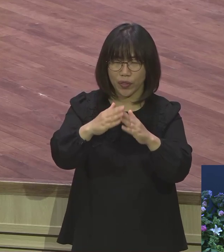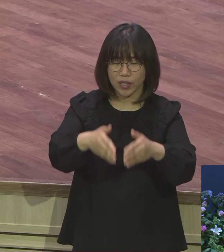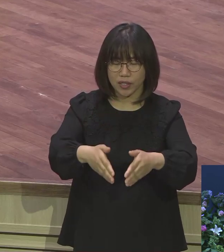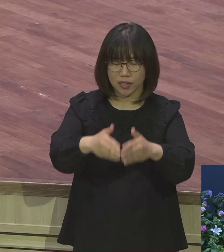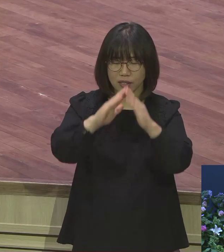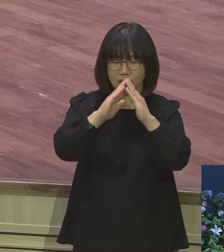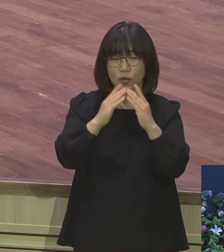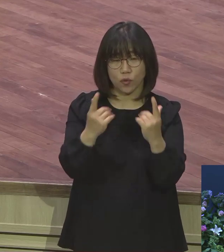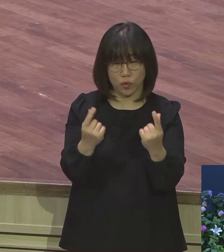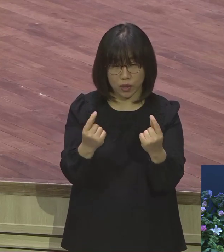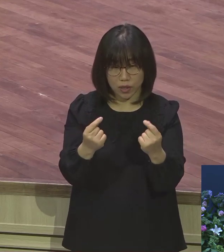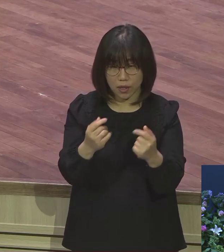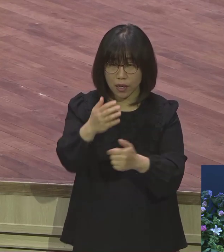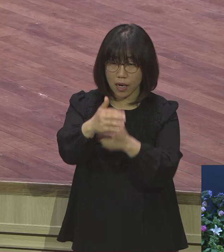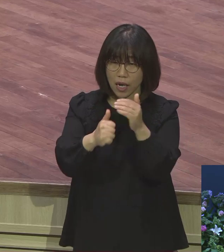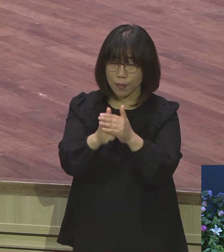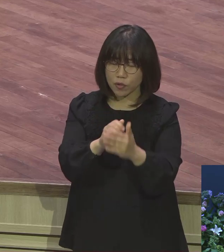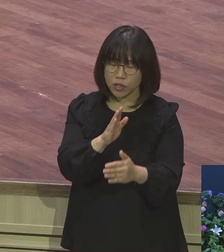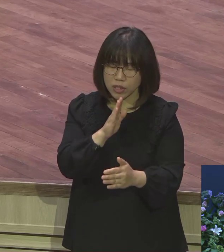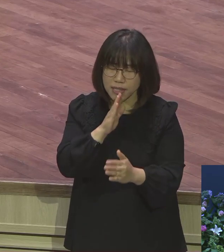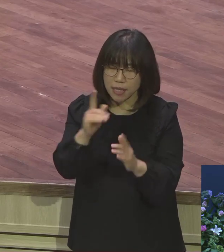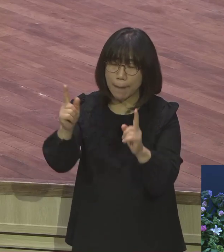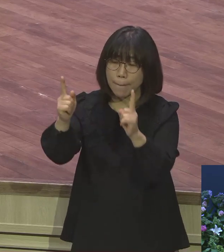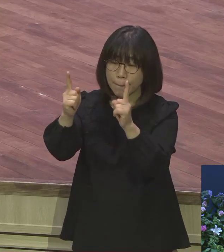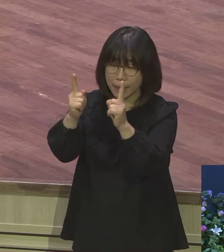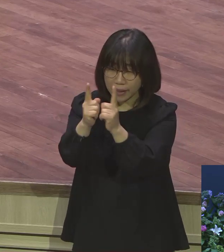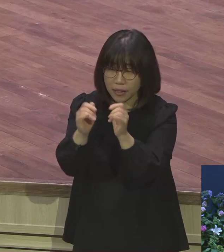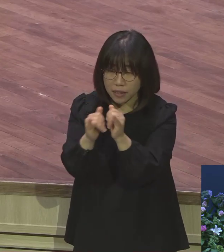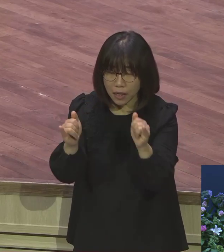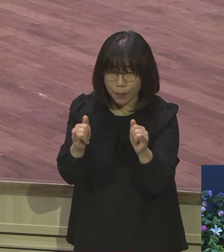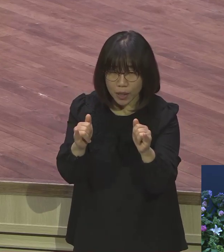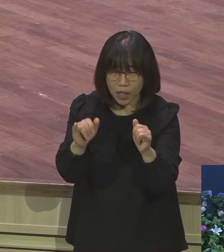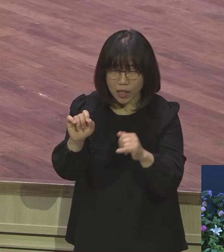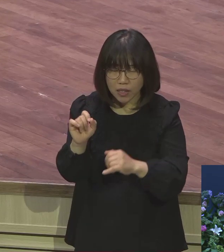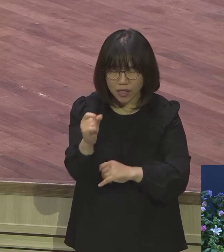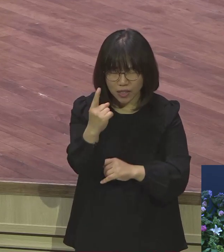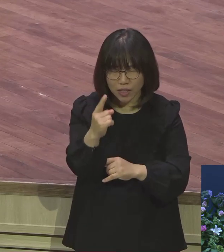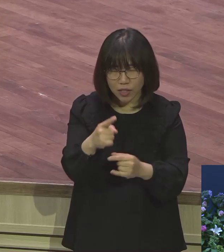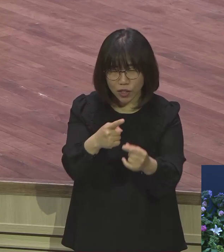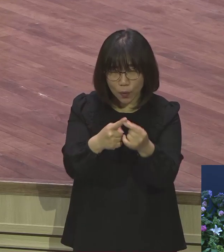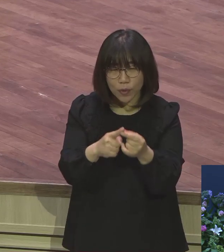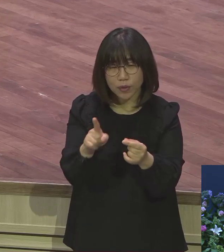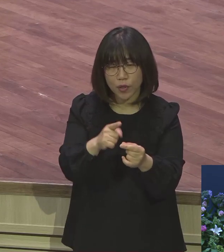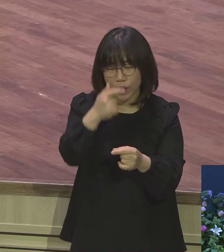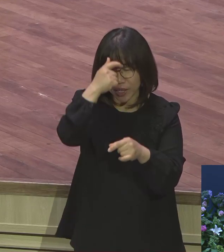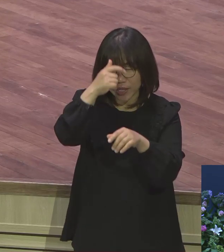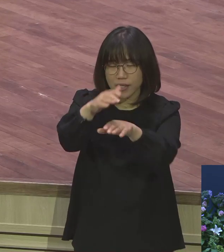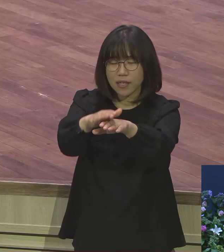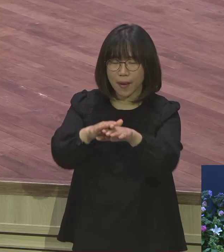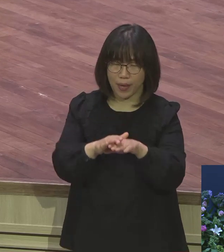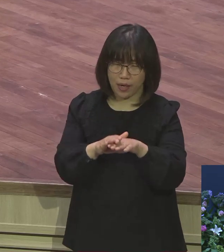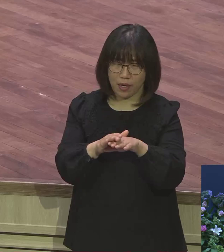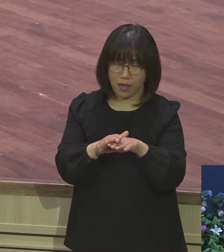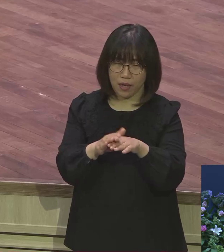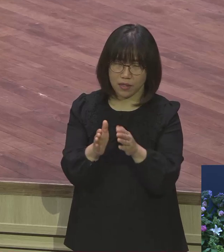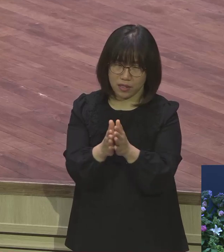만남이 있는 사람은 뭐가 됩니까? 예배해보기라요 예배시간이 기다려지요 은혜 받은 사람 특징은요 예배시간